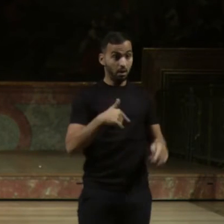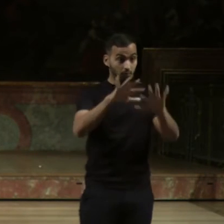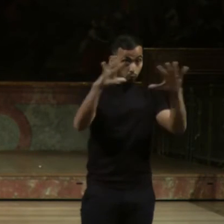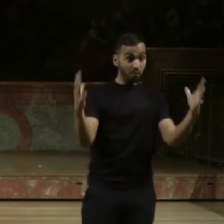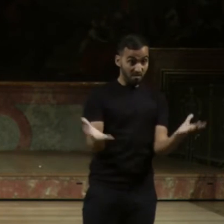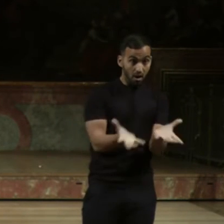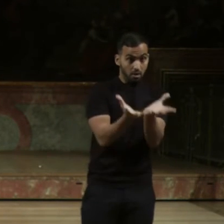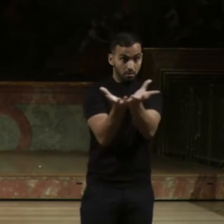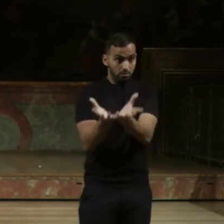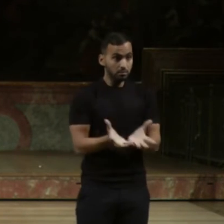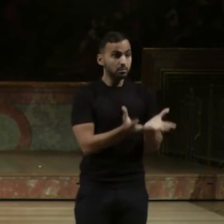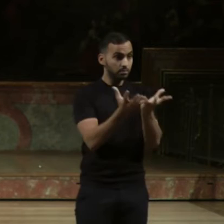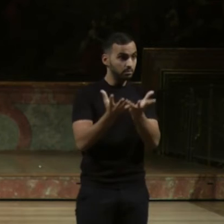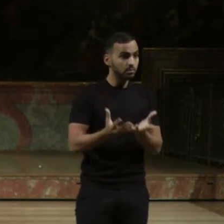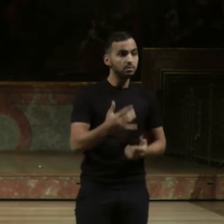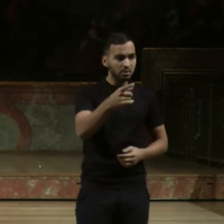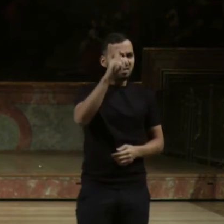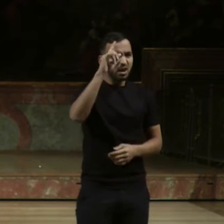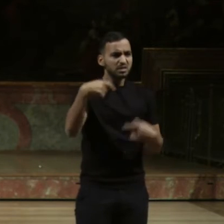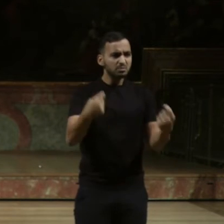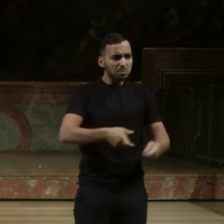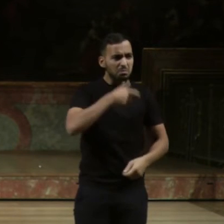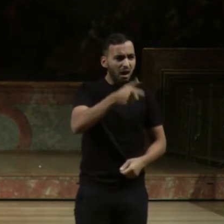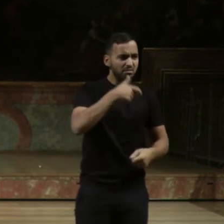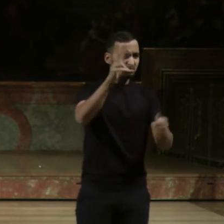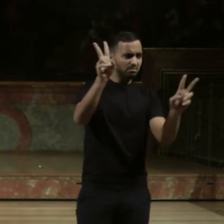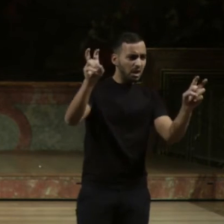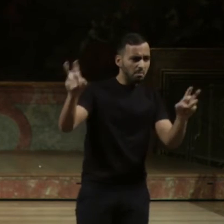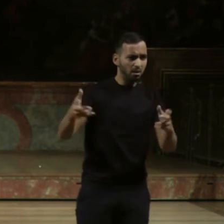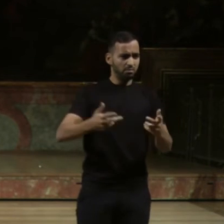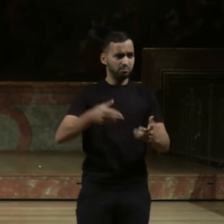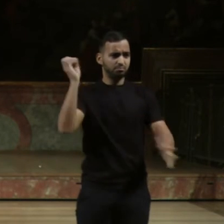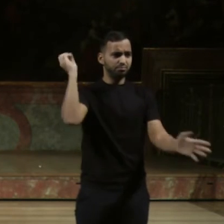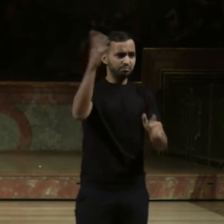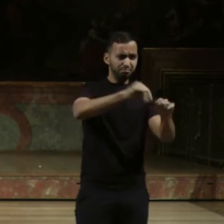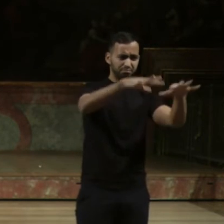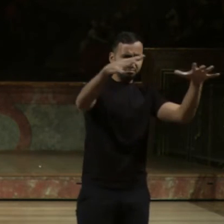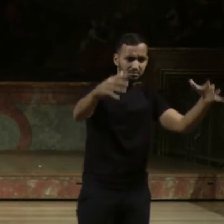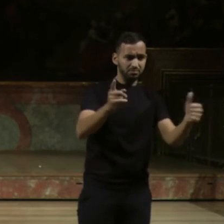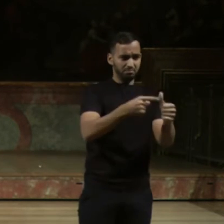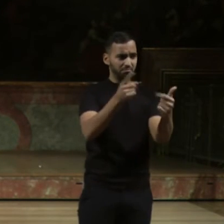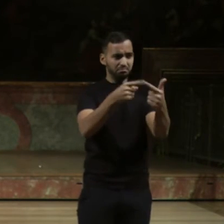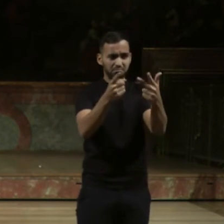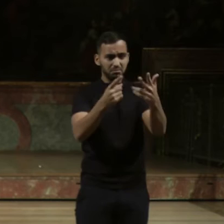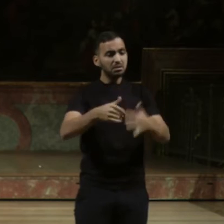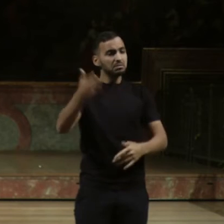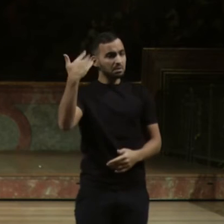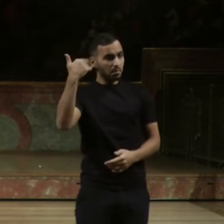Viele von euch kennen den Plastikstrudel, der die Größe von Frankreich hat und wir von 100.000 Tonnen Plastikmüll